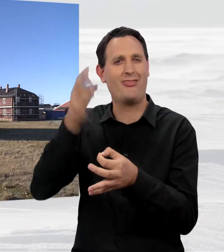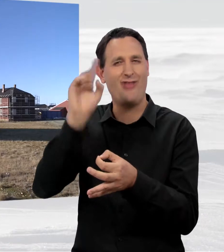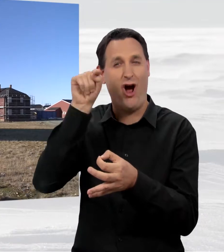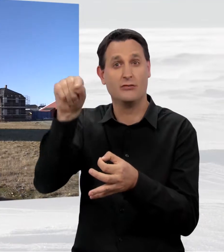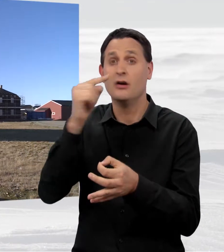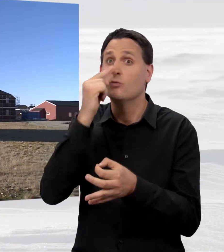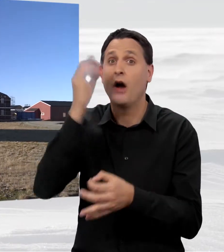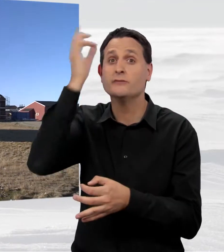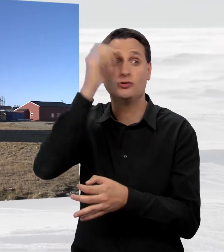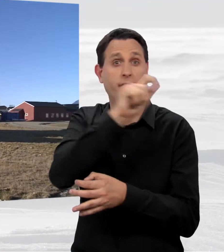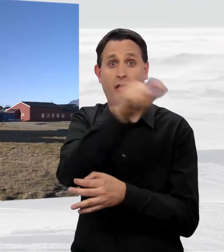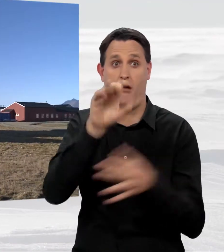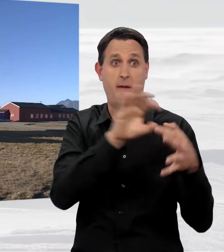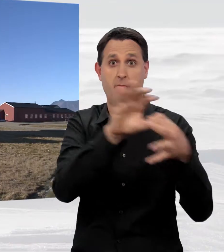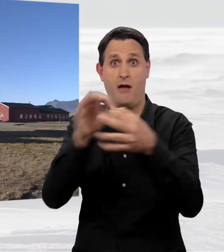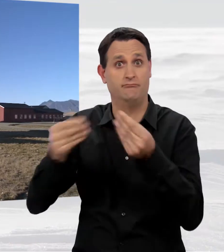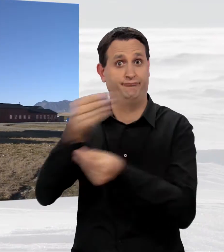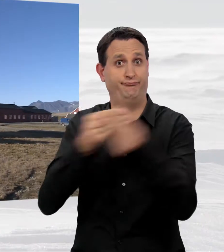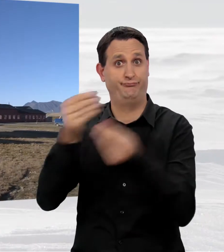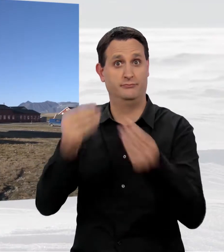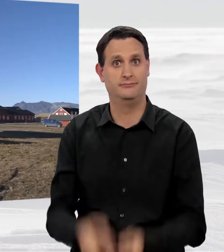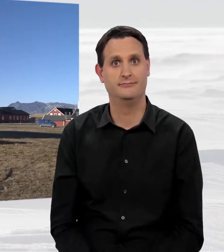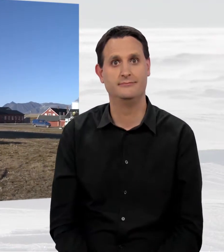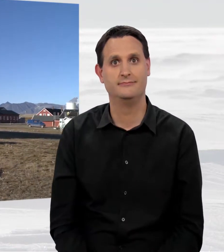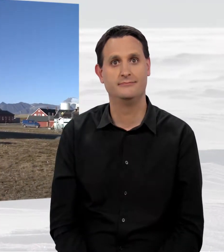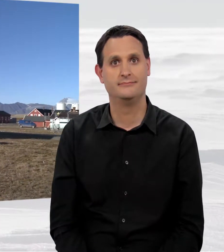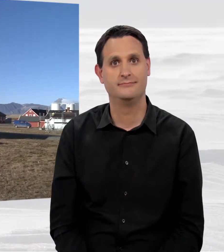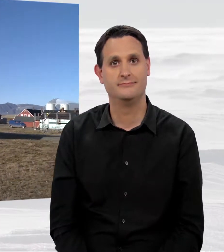in einem Dorf, das nur für die Wissenschaft existiert.